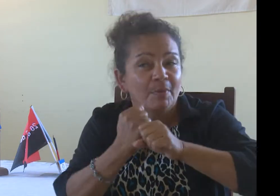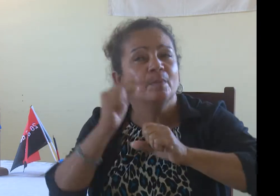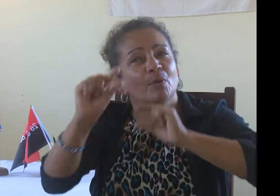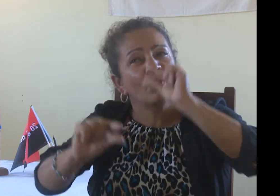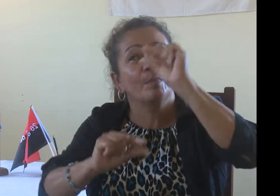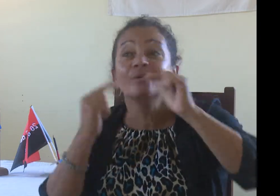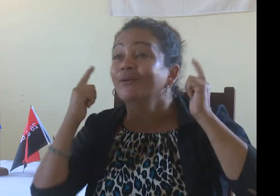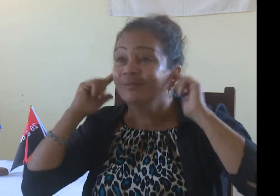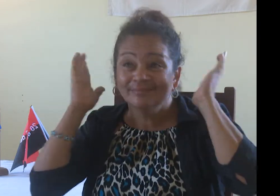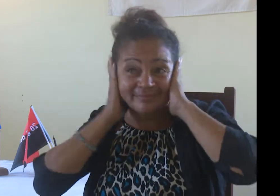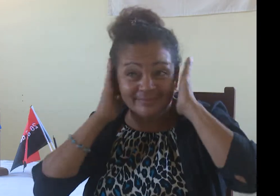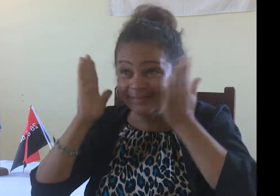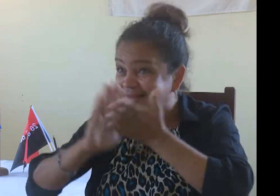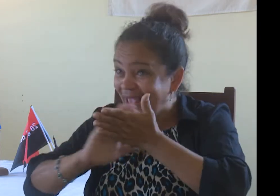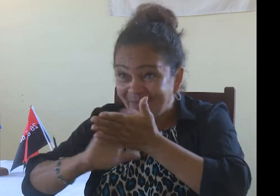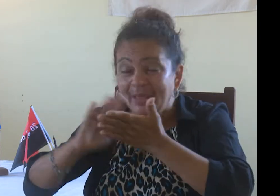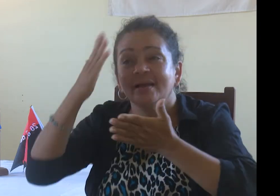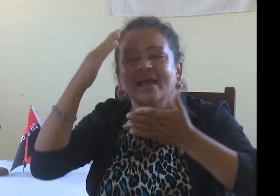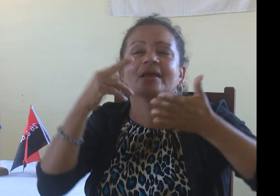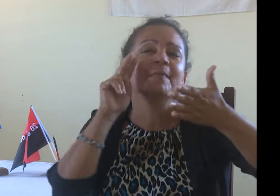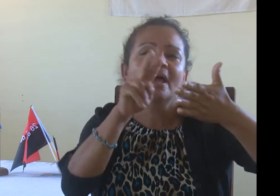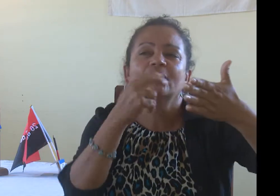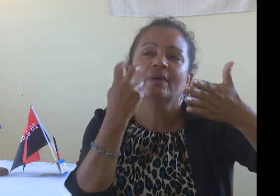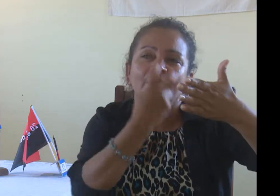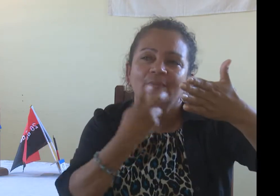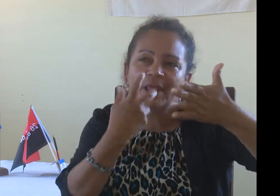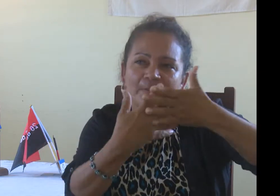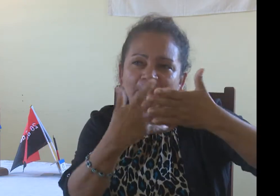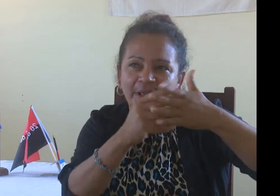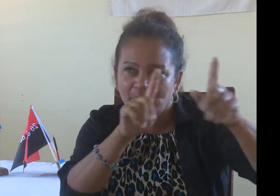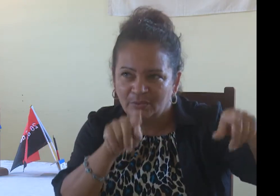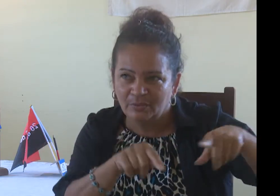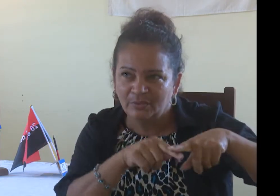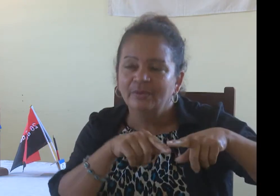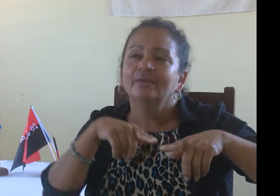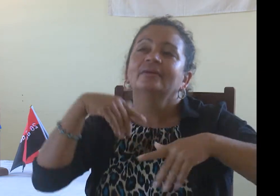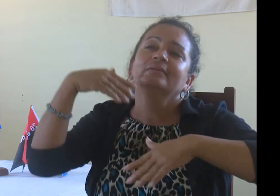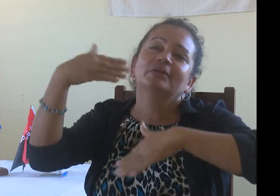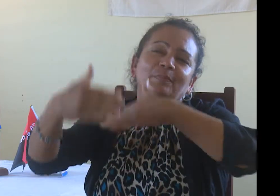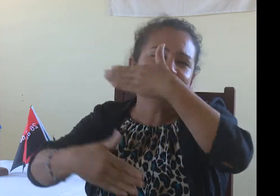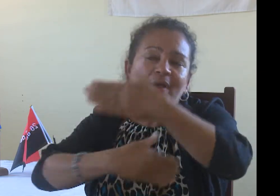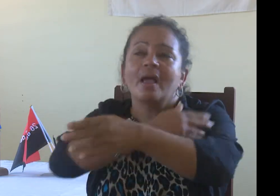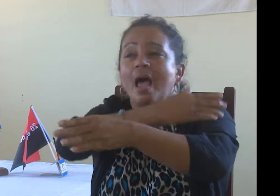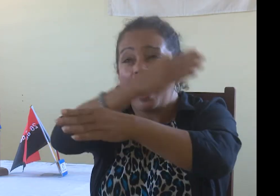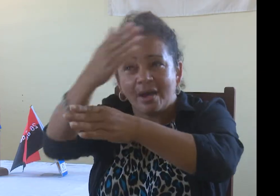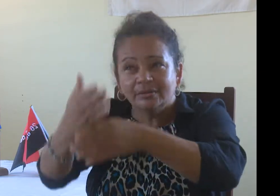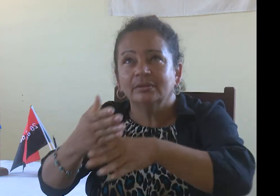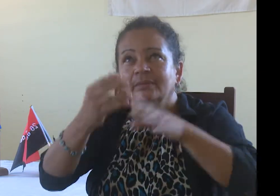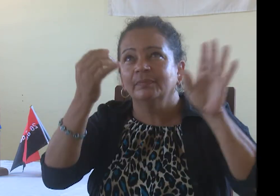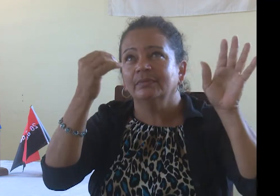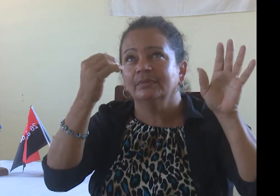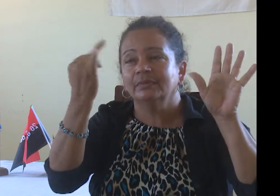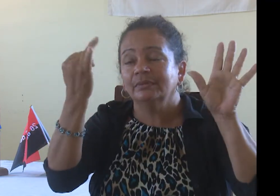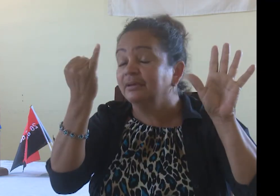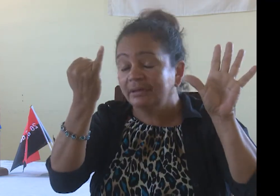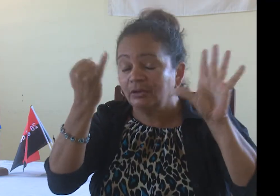Había una asignatura que se llama lectura labiofacial y con esos tratamientos yo